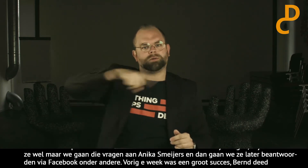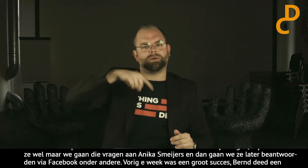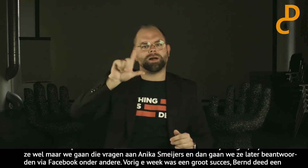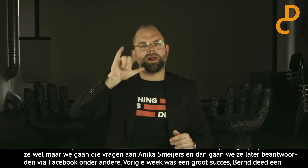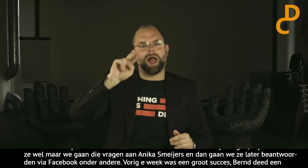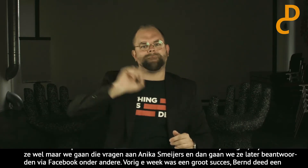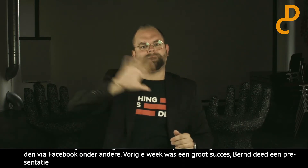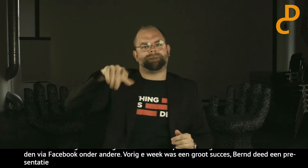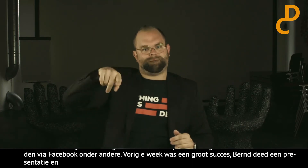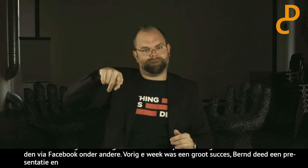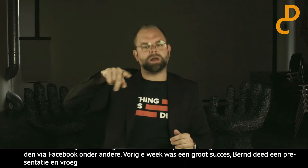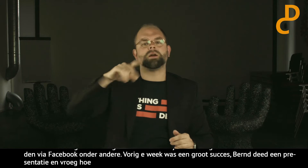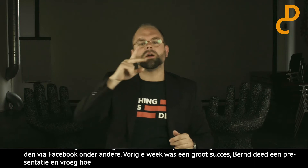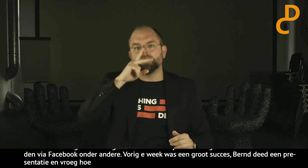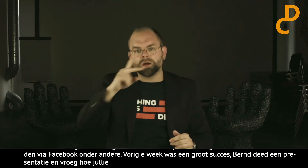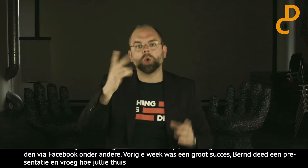waren. Na deze live uitzending.